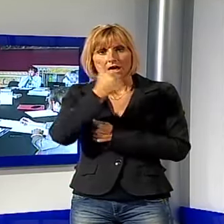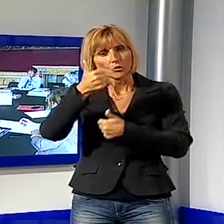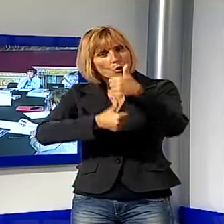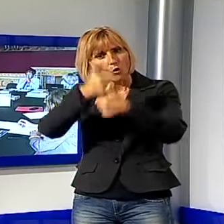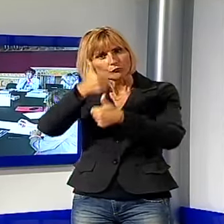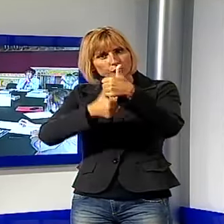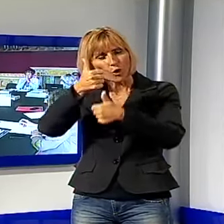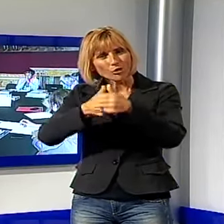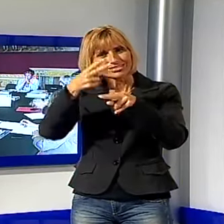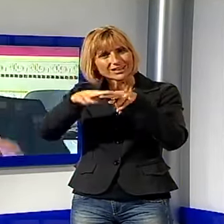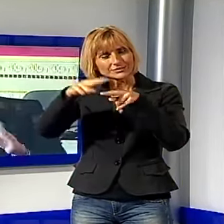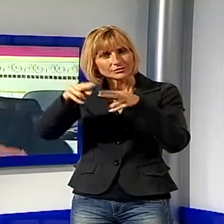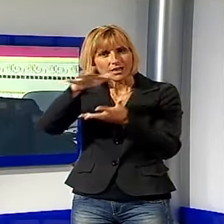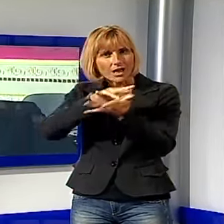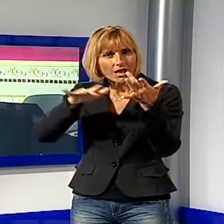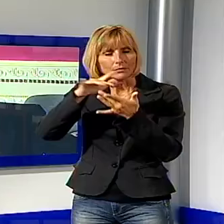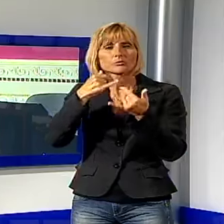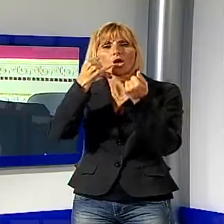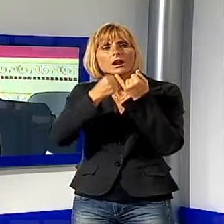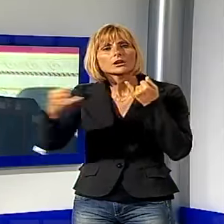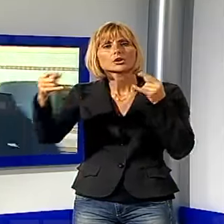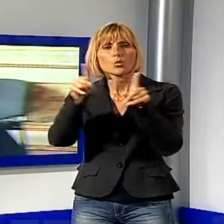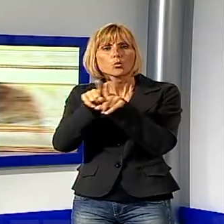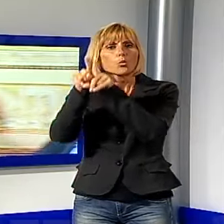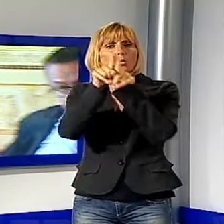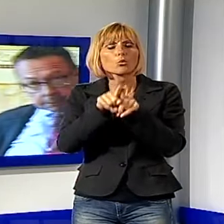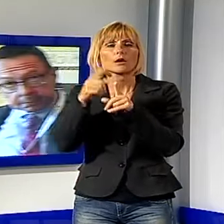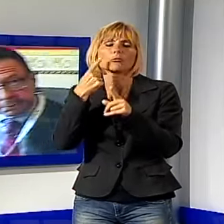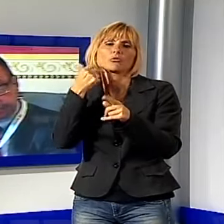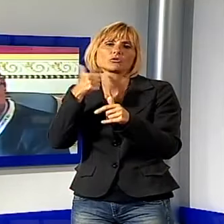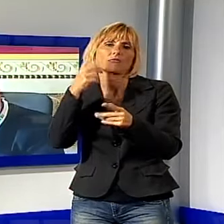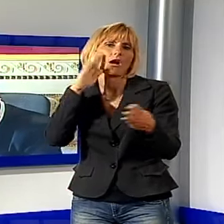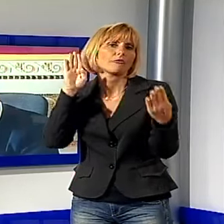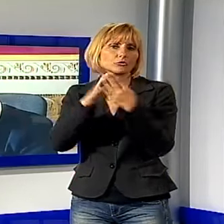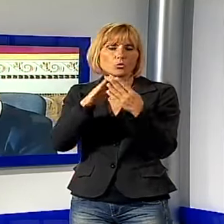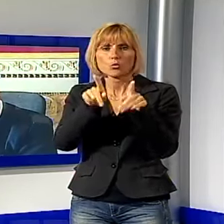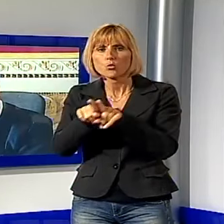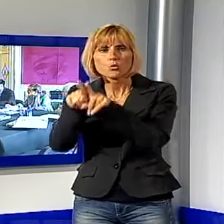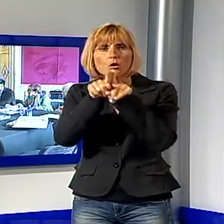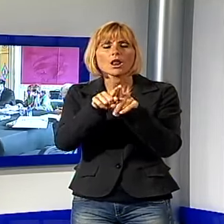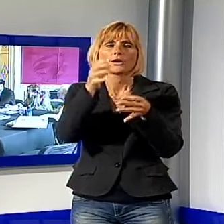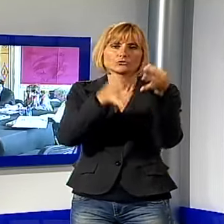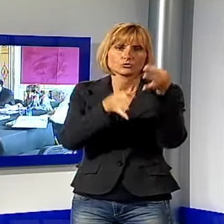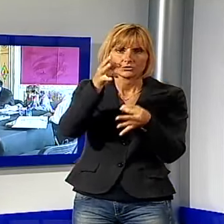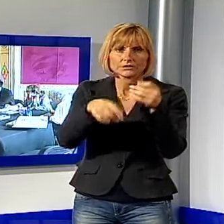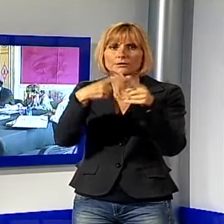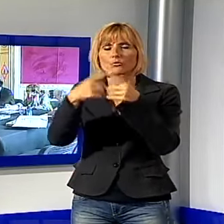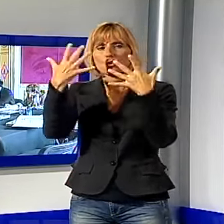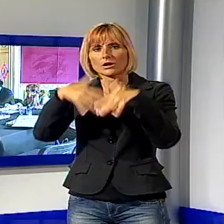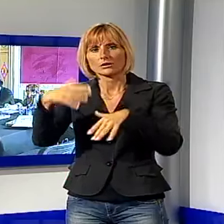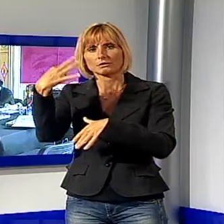nazionali e determinare linee comuni per affrontare in modo unitario i problemi della giustizia e dell'organizzazione della professione.